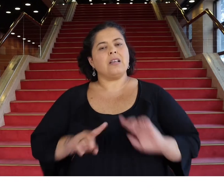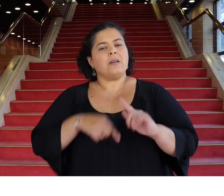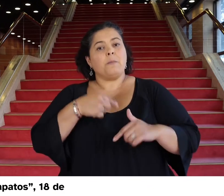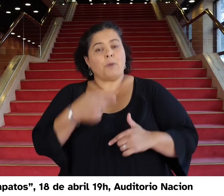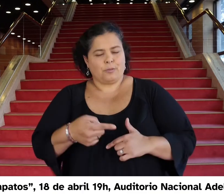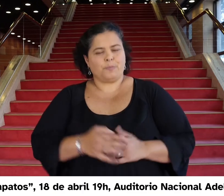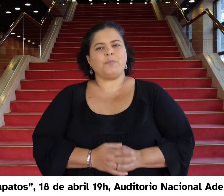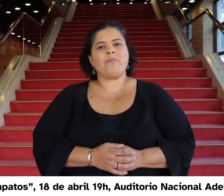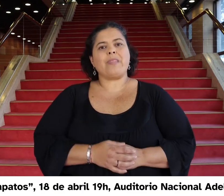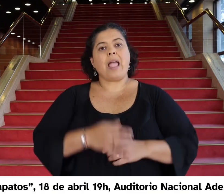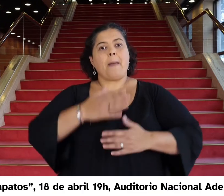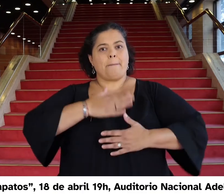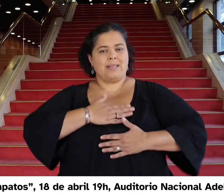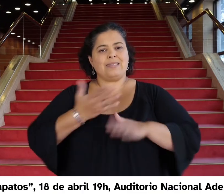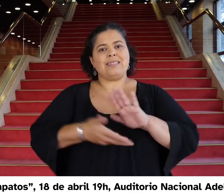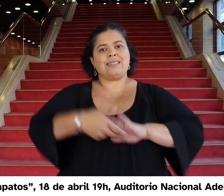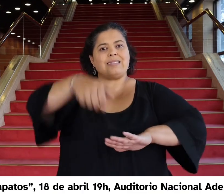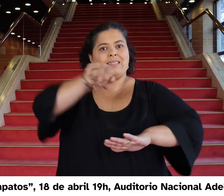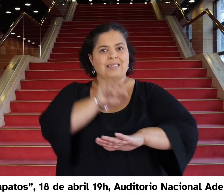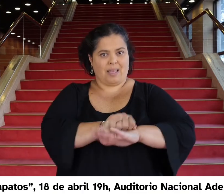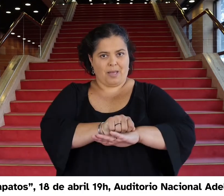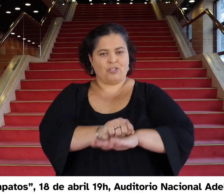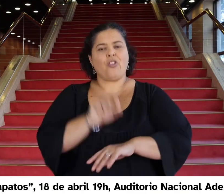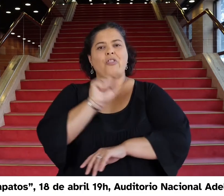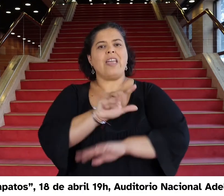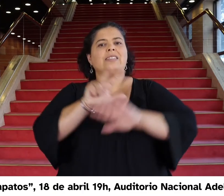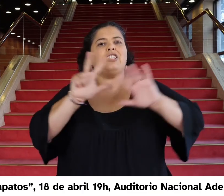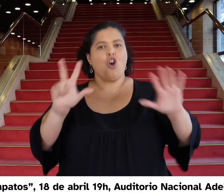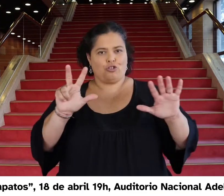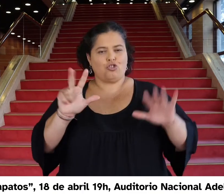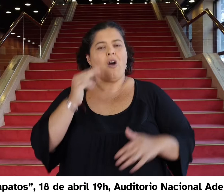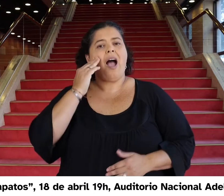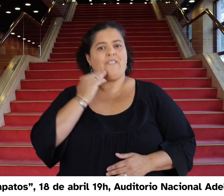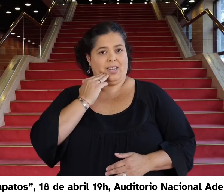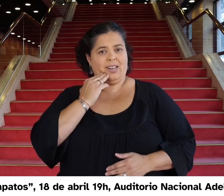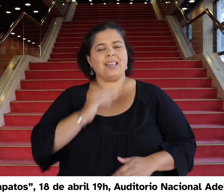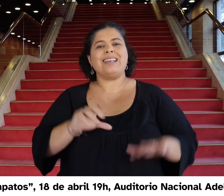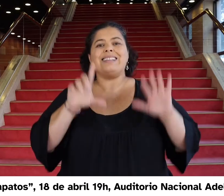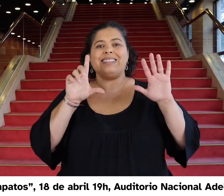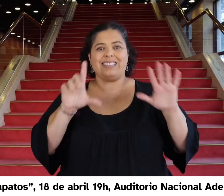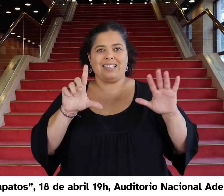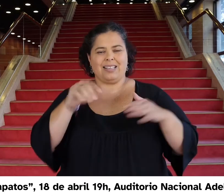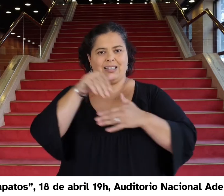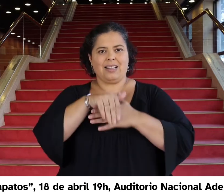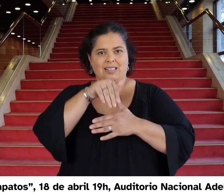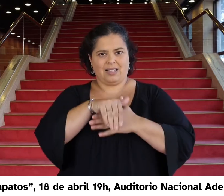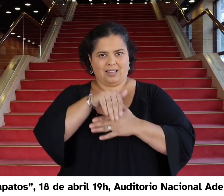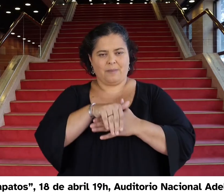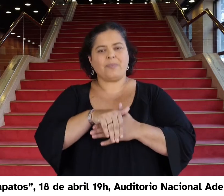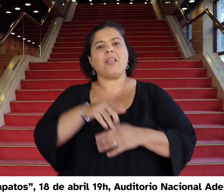En mis zapatos. 18 de abril, 19 horas. Auditorio Nacional Adela Reta.